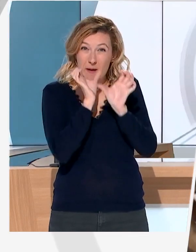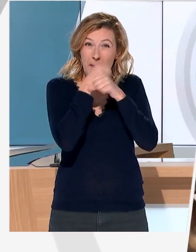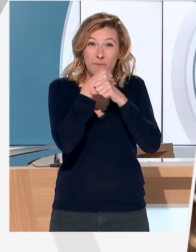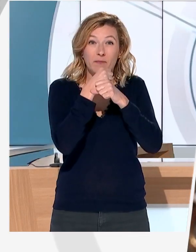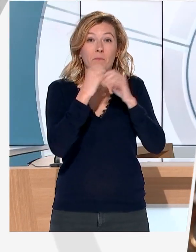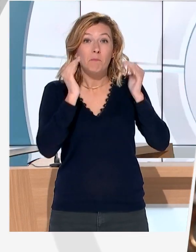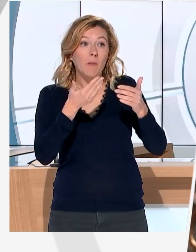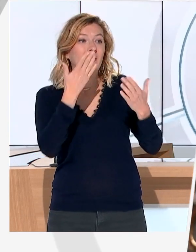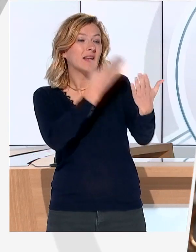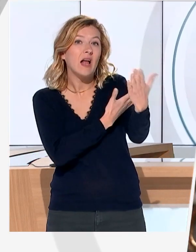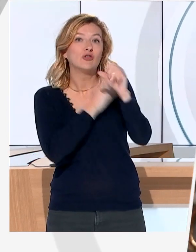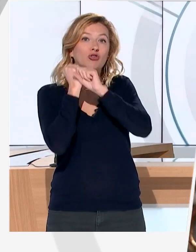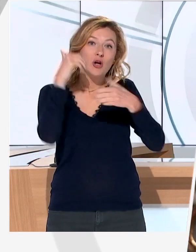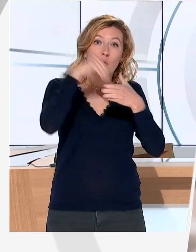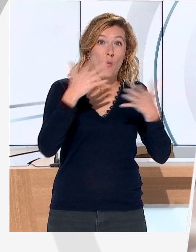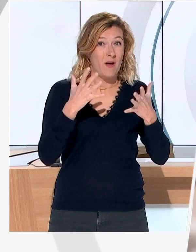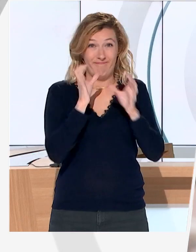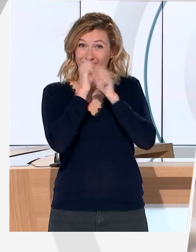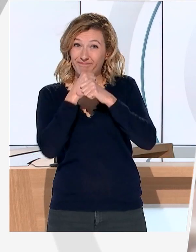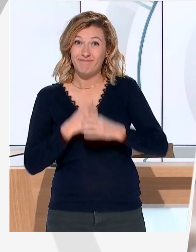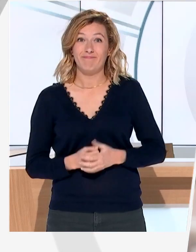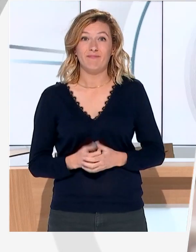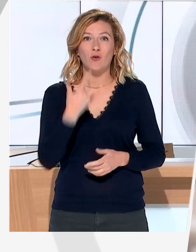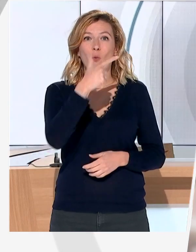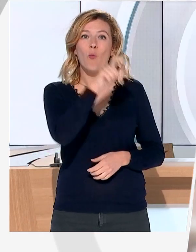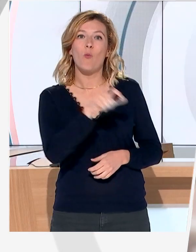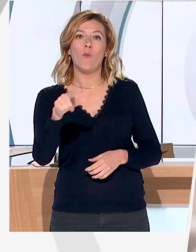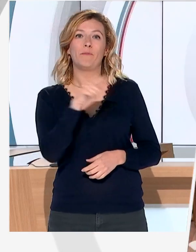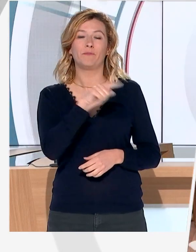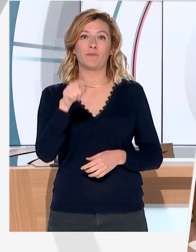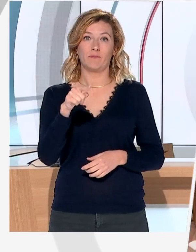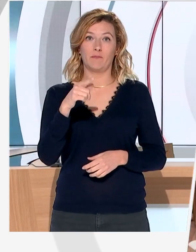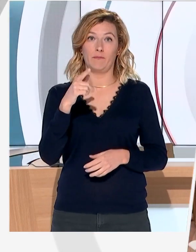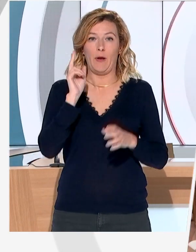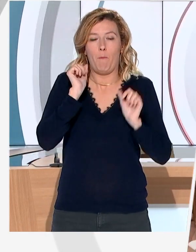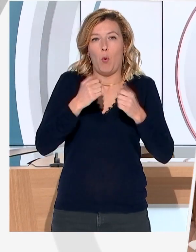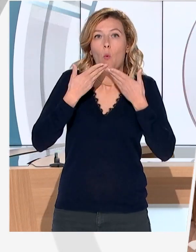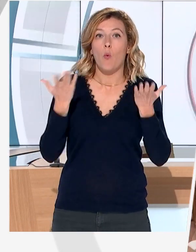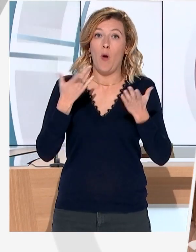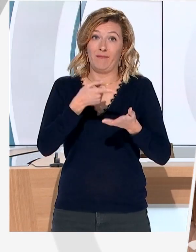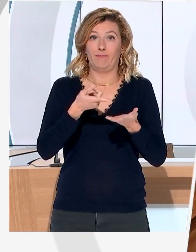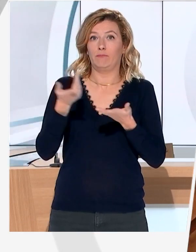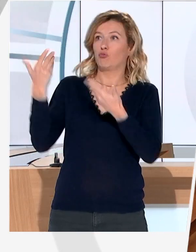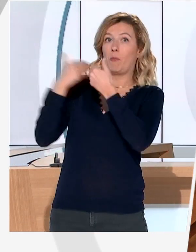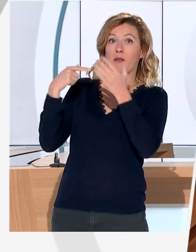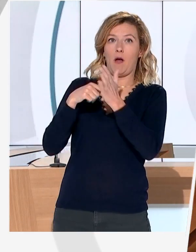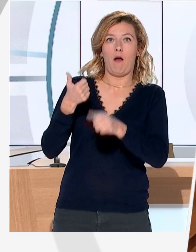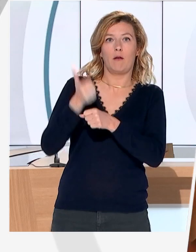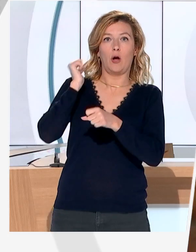cahier des charges. Léa Chams et Bernard Dubon concèdent seulement qu'il y a plus d'un an et demi, on leur a demandé de créer cette crèche avec cette double